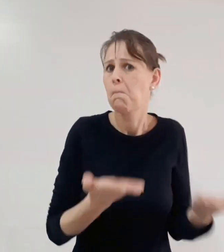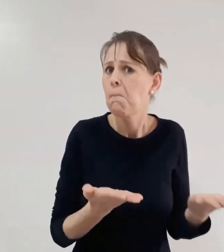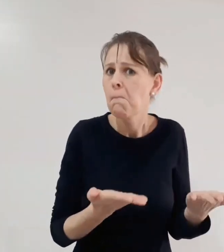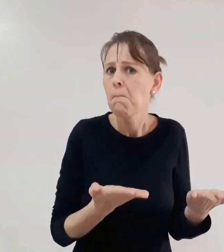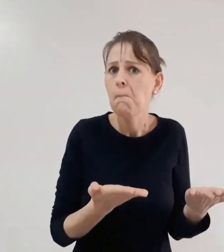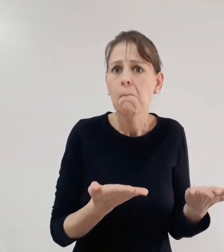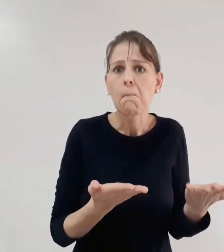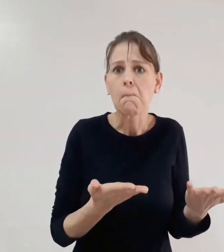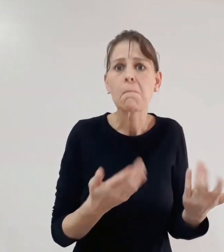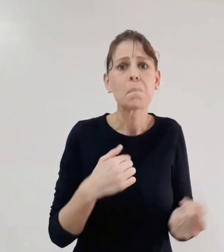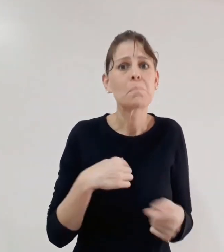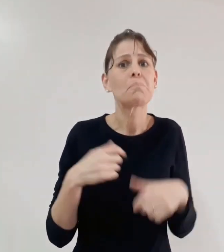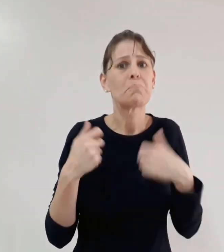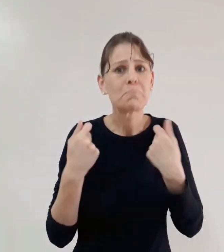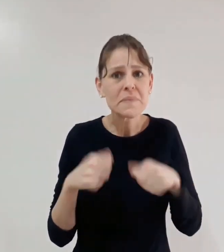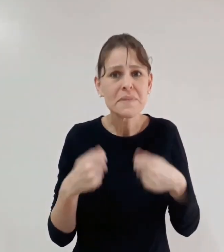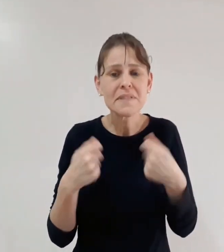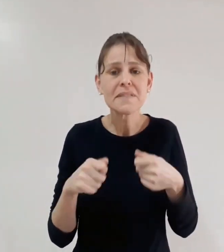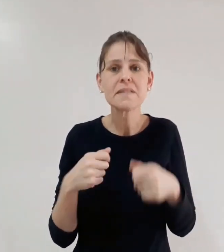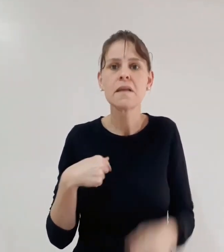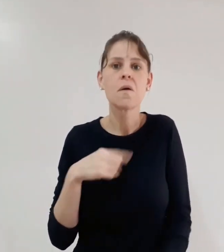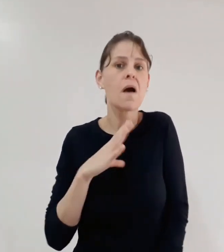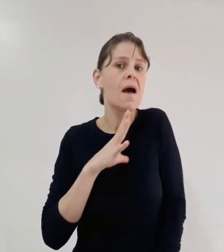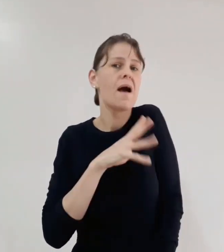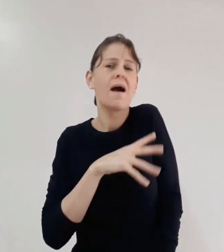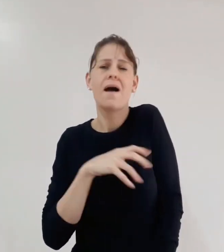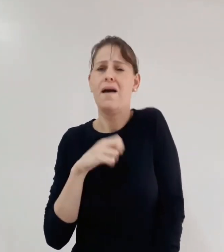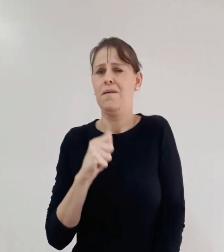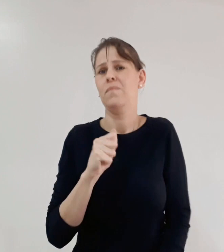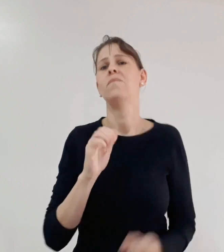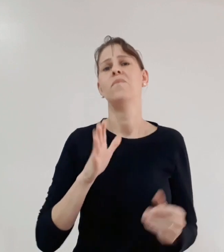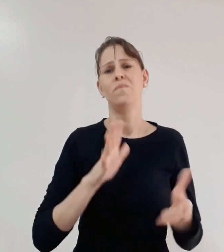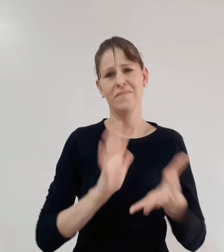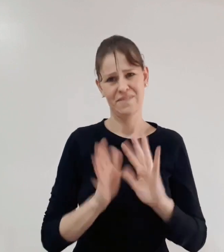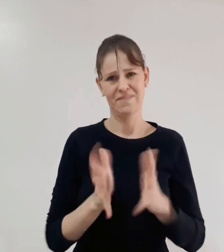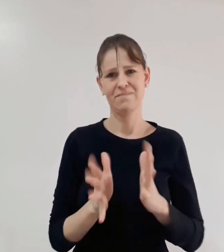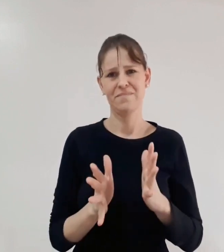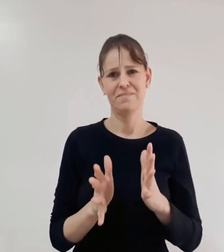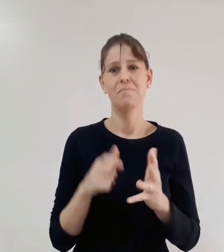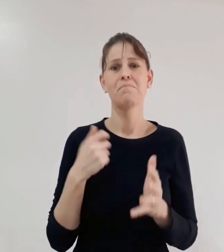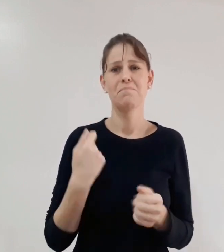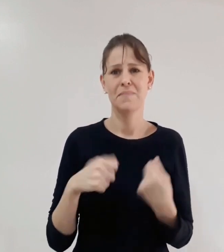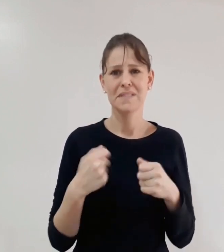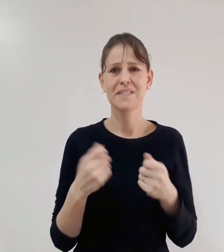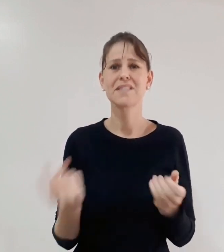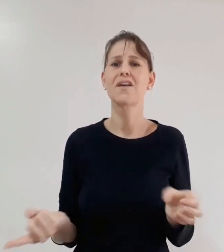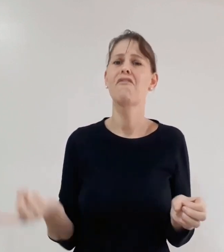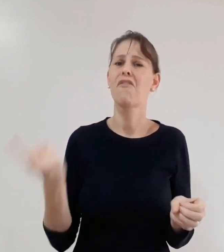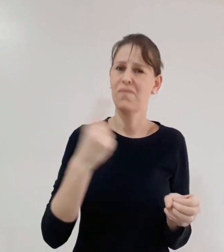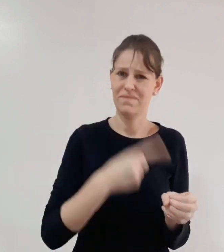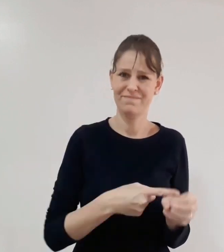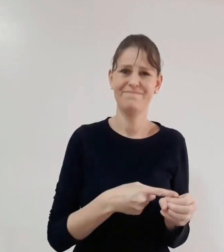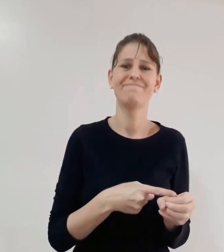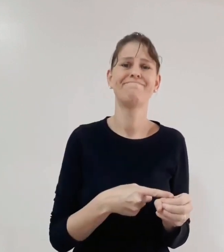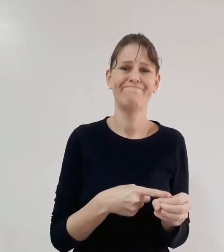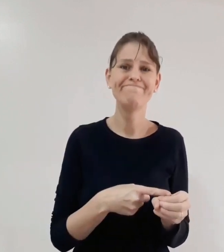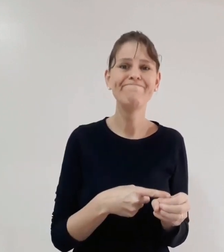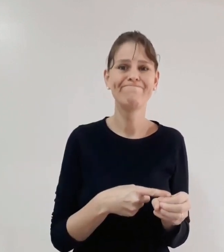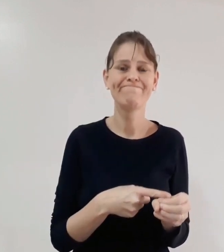experiências negativas com cursinhos e com bancas. E eu até conversei com meu marido, mas ele acreditou. Ele acreditou no professor